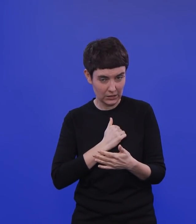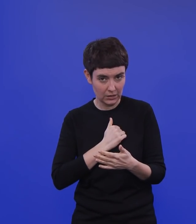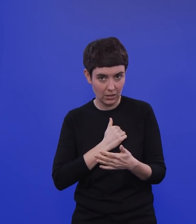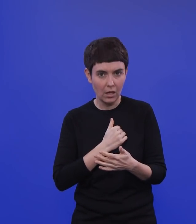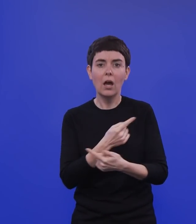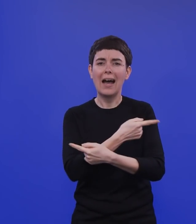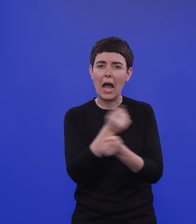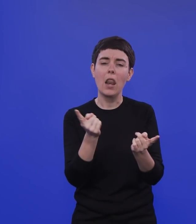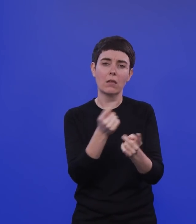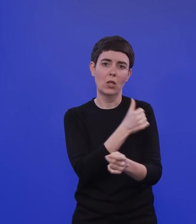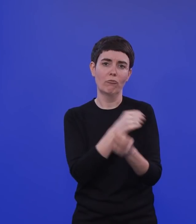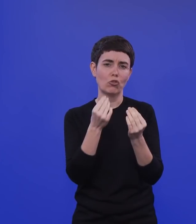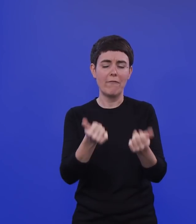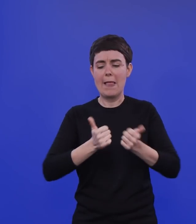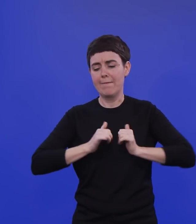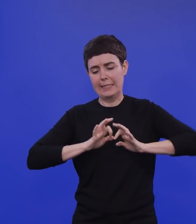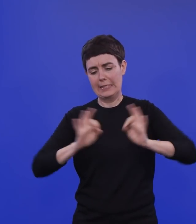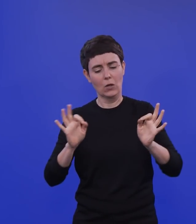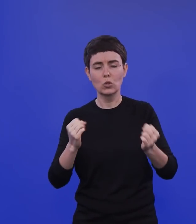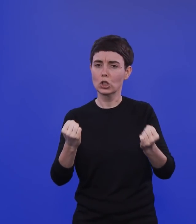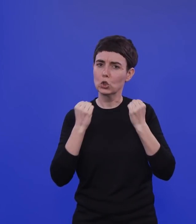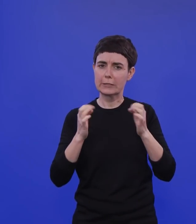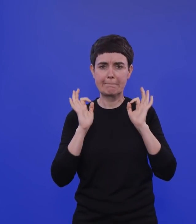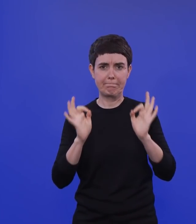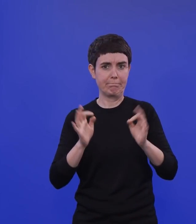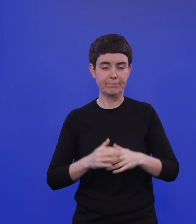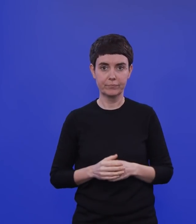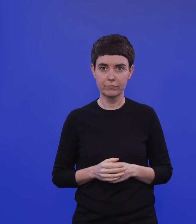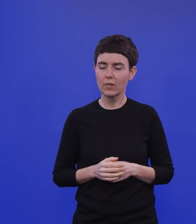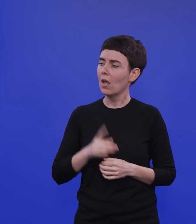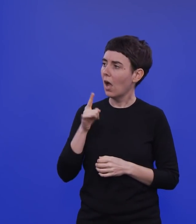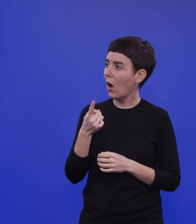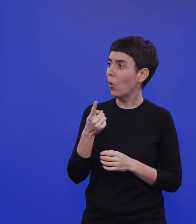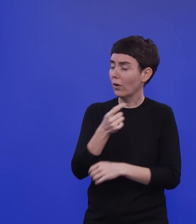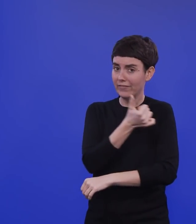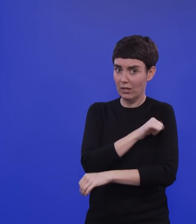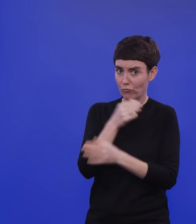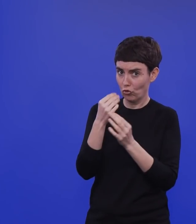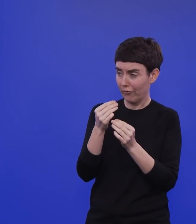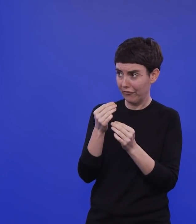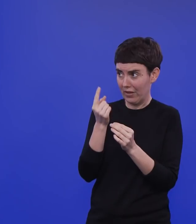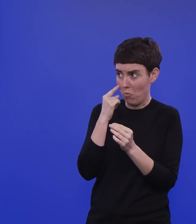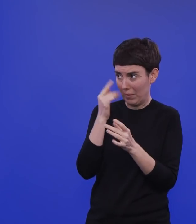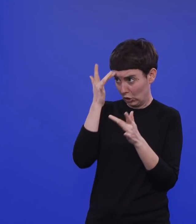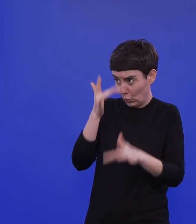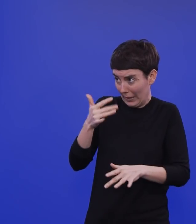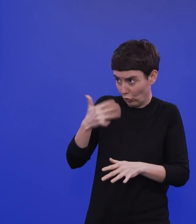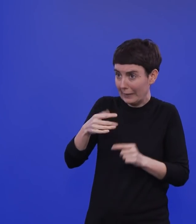sehr, sehr gut. Das gilt ja auch für die Impfstoffe, die da jetzt schon in der Pipeline sind, von denen man sagt, die werden möglicherweise auch für